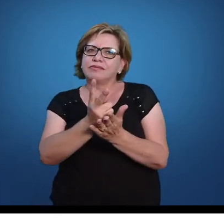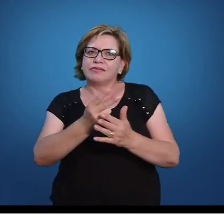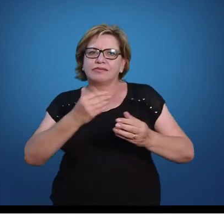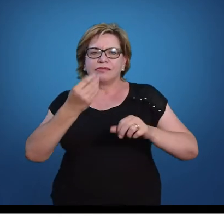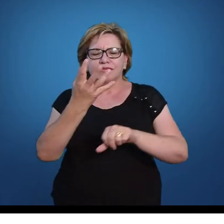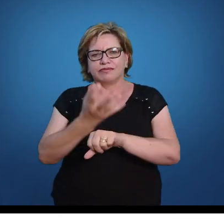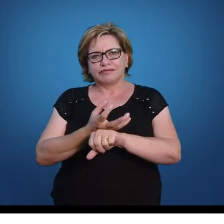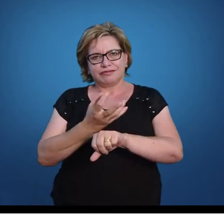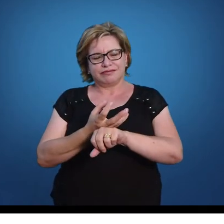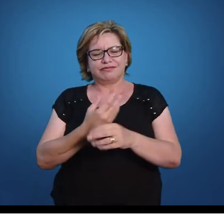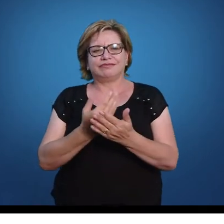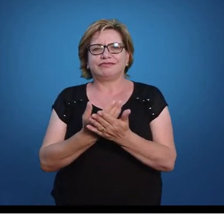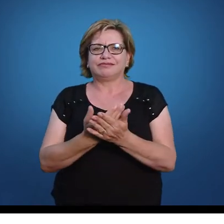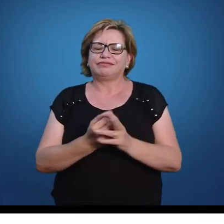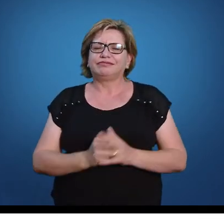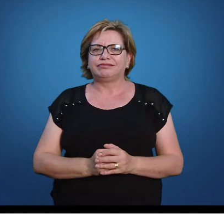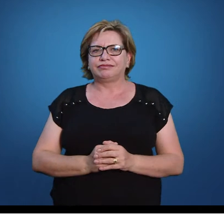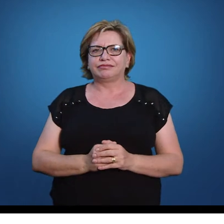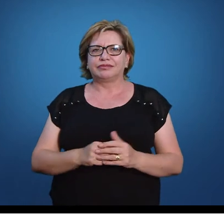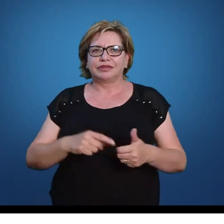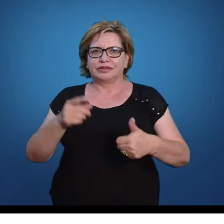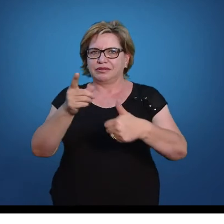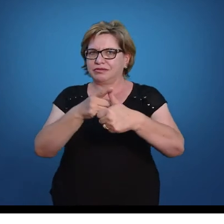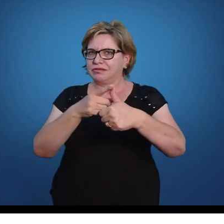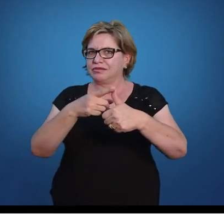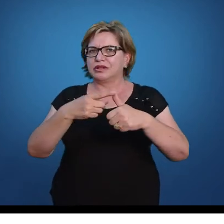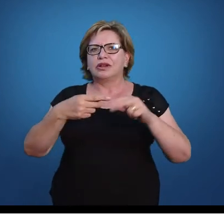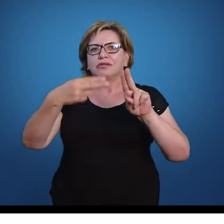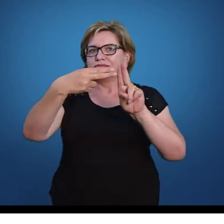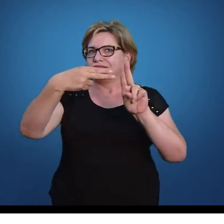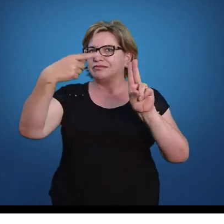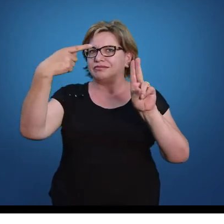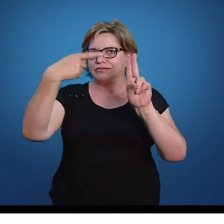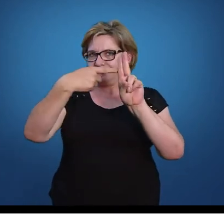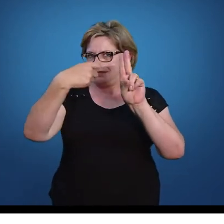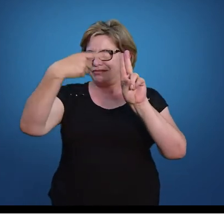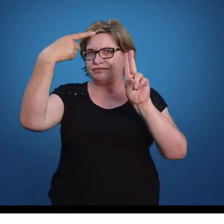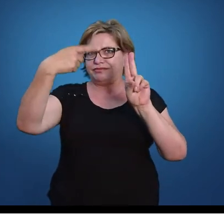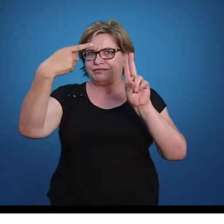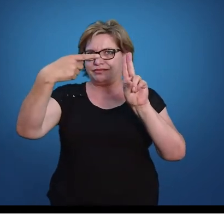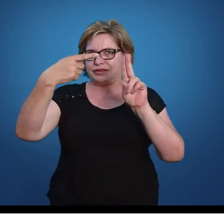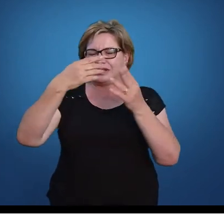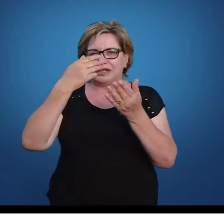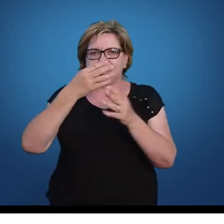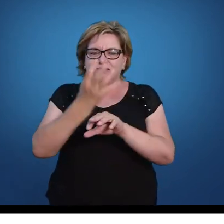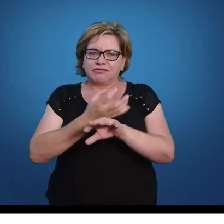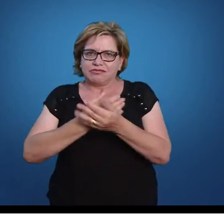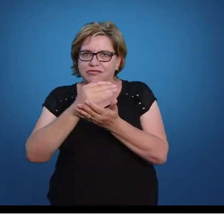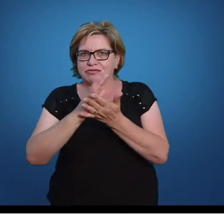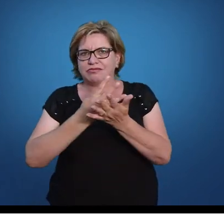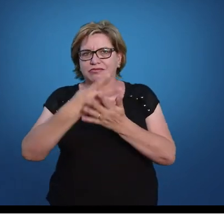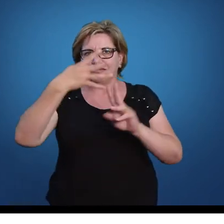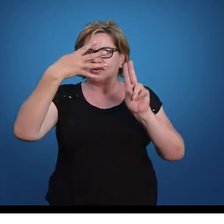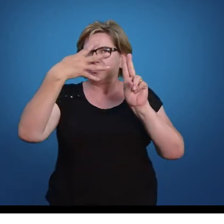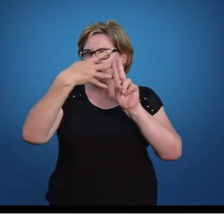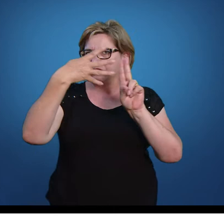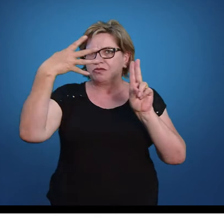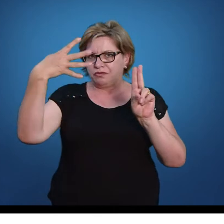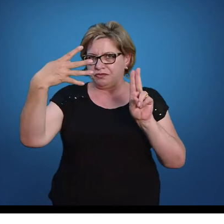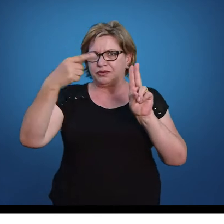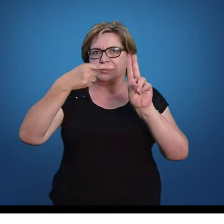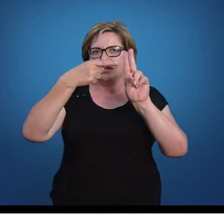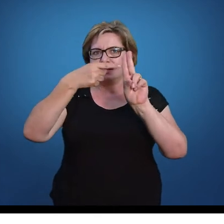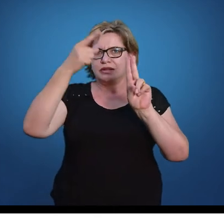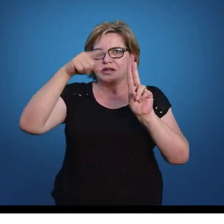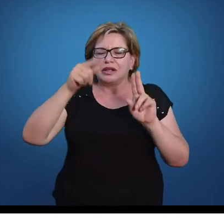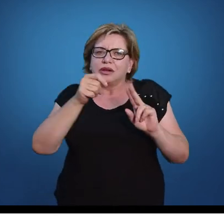disciplina. Então, na primeira unidade, então a disciplina está dividida em quatro unidades, a primeira ela vai